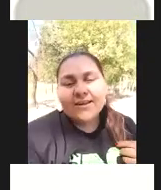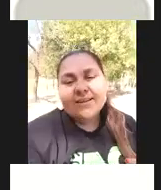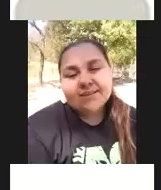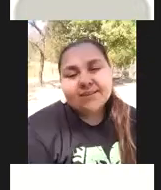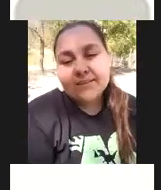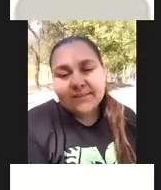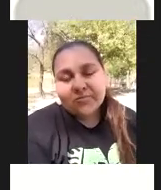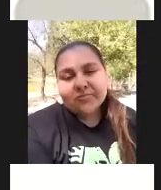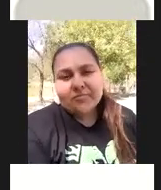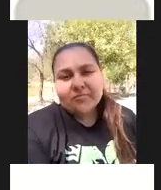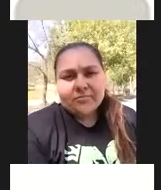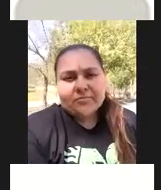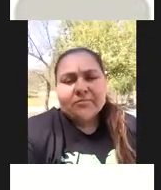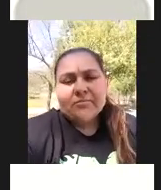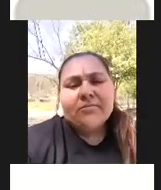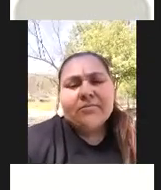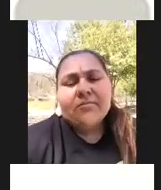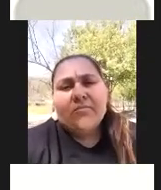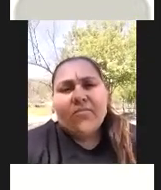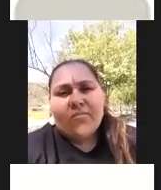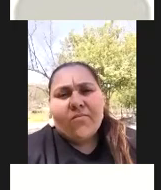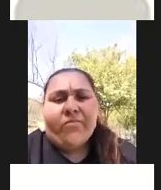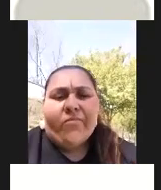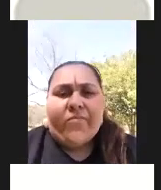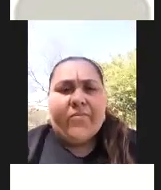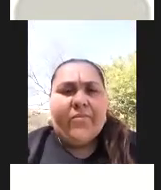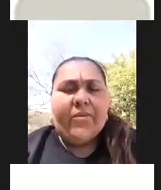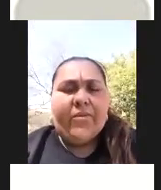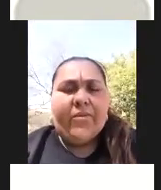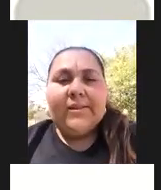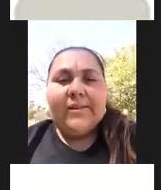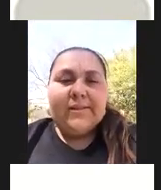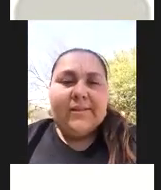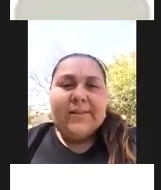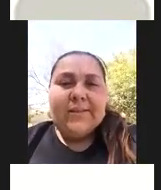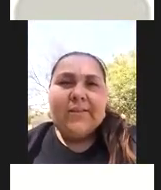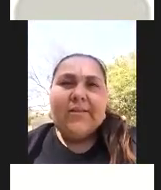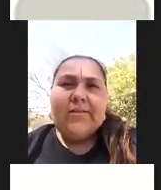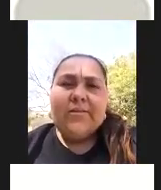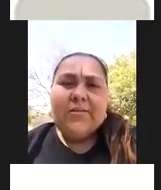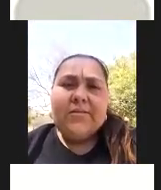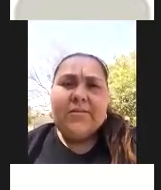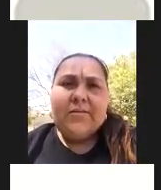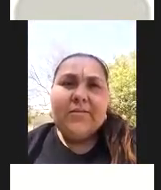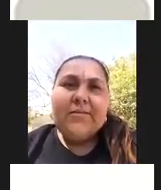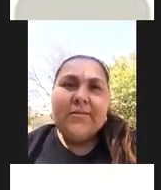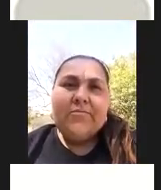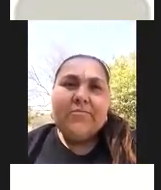Porfirio Gutiérrez. Soy aquí, bueno, ustedes me pueden llamar Pilo, si es de su agrado. Yo soy